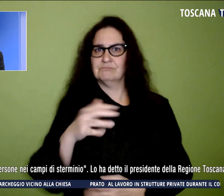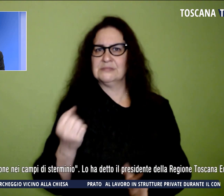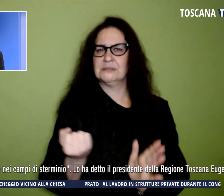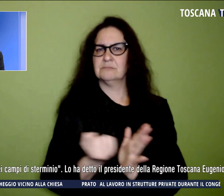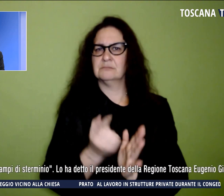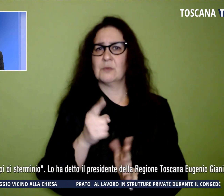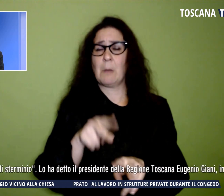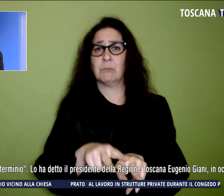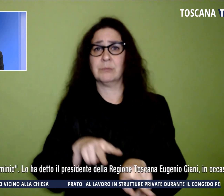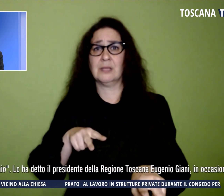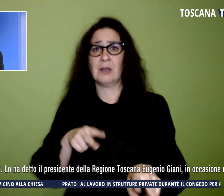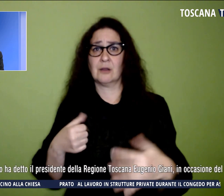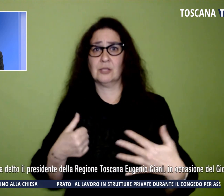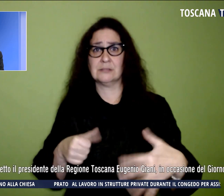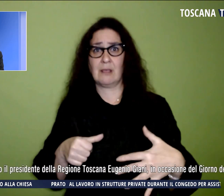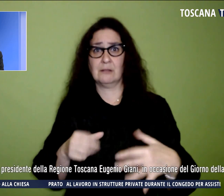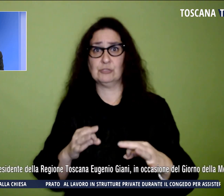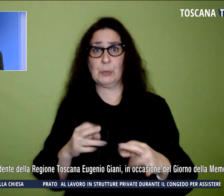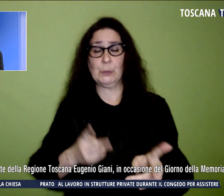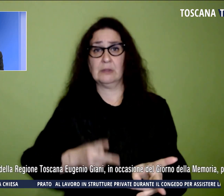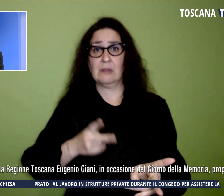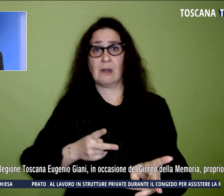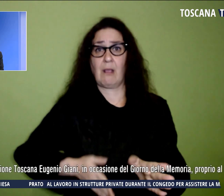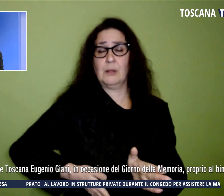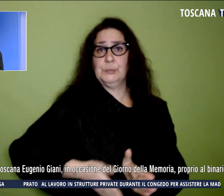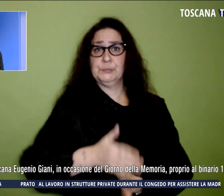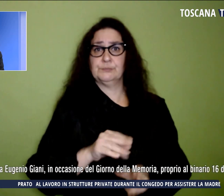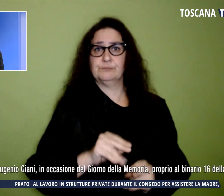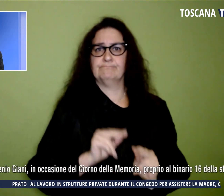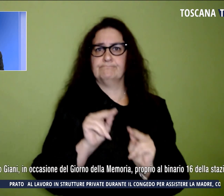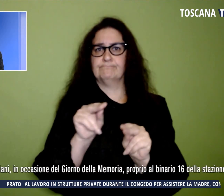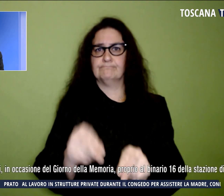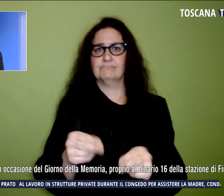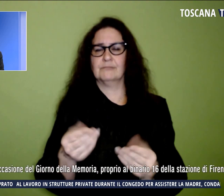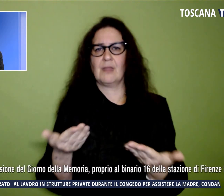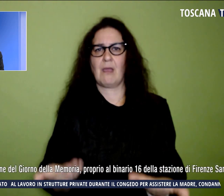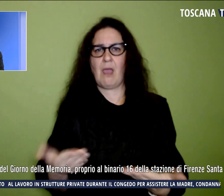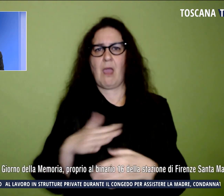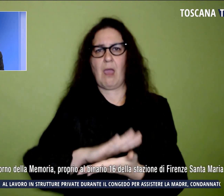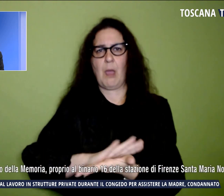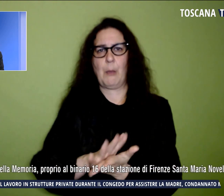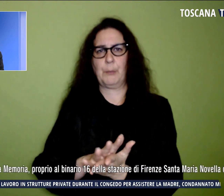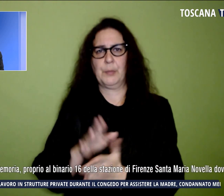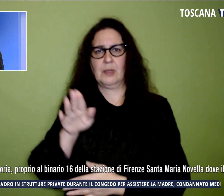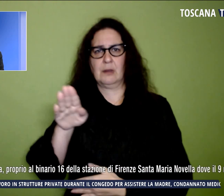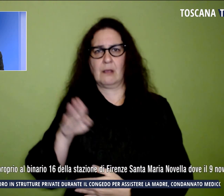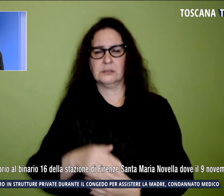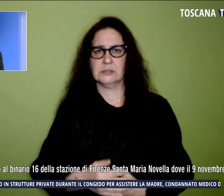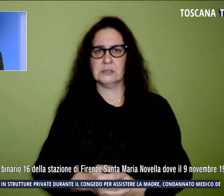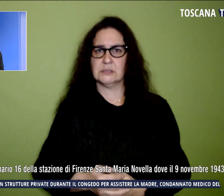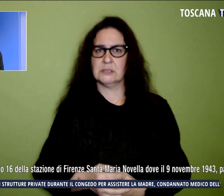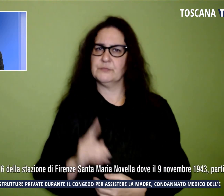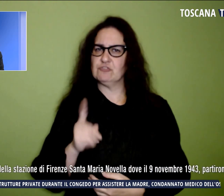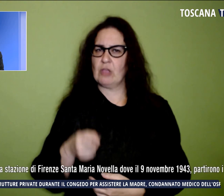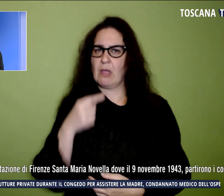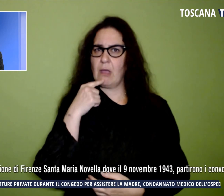partivano i treni che portavano le persone nei campi di sterminio nazisti. Lo ha detto appunto Gianni in